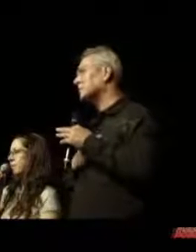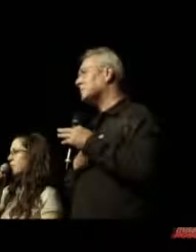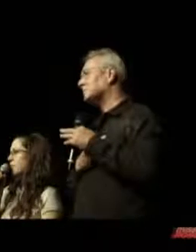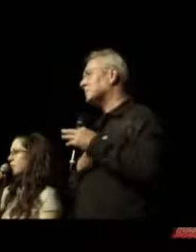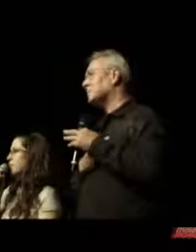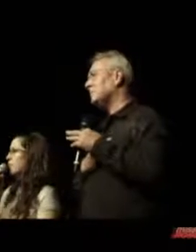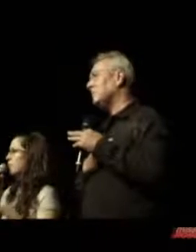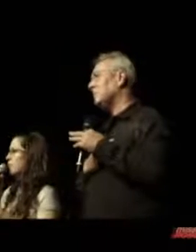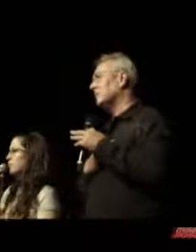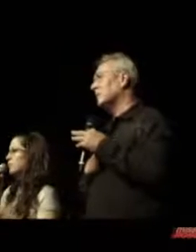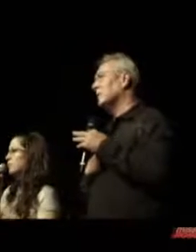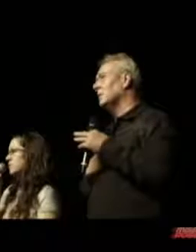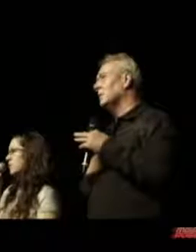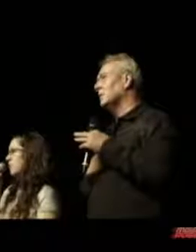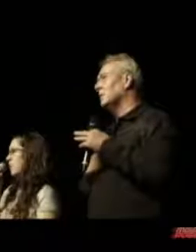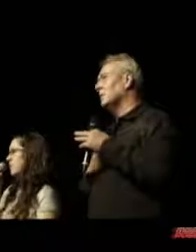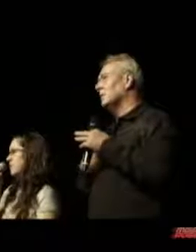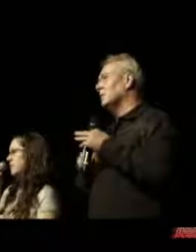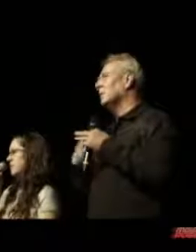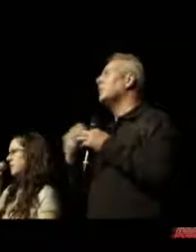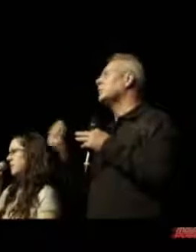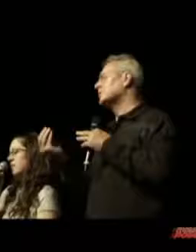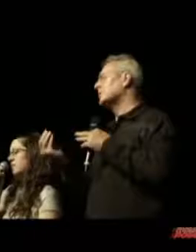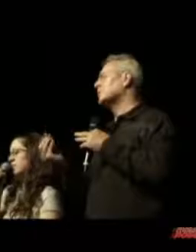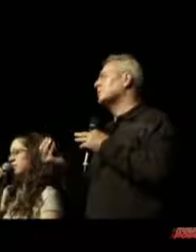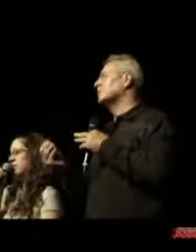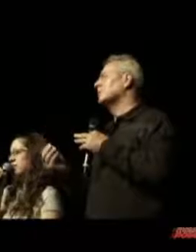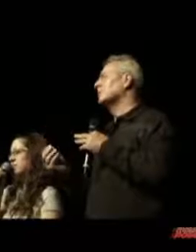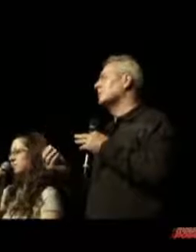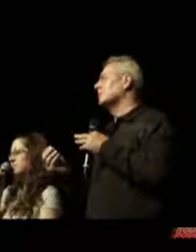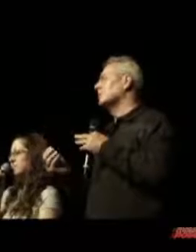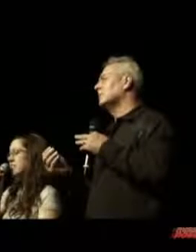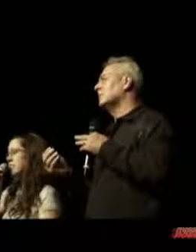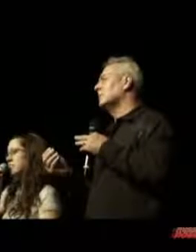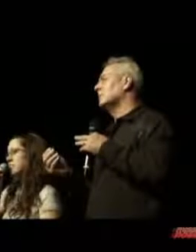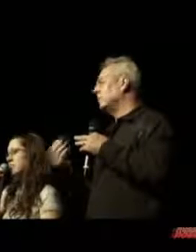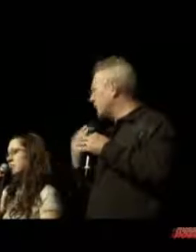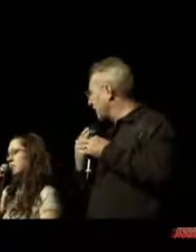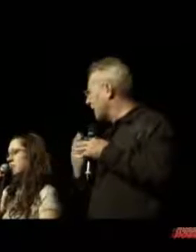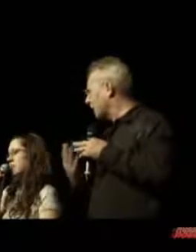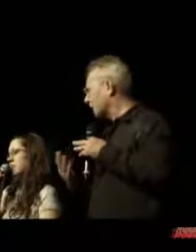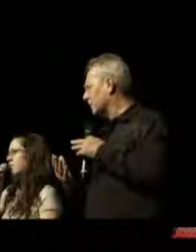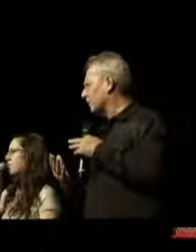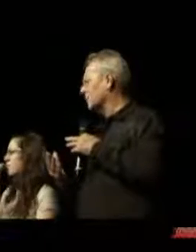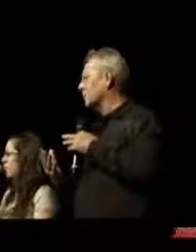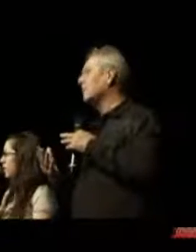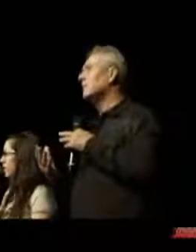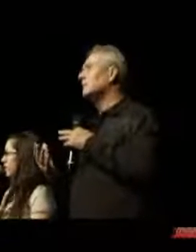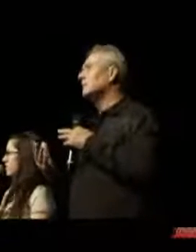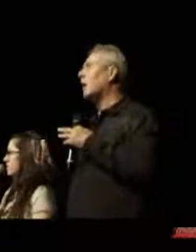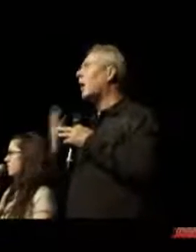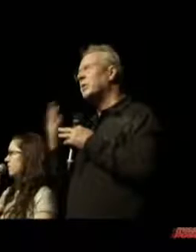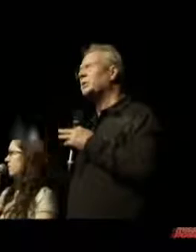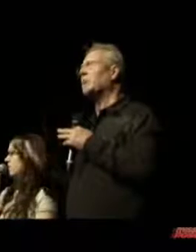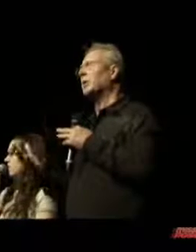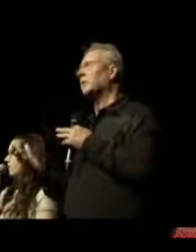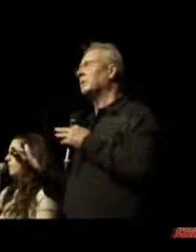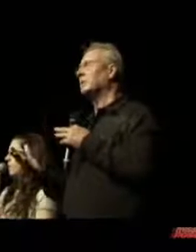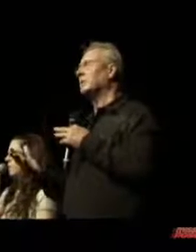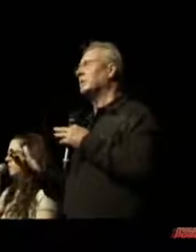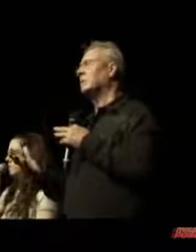Aber ich sagte, Gott, wenn du irgendwas Gutes noch in meinem Herzen sehen kannst, wenn es dich gibt, wenn du mich hören kannst,